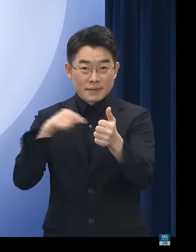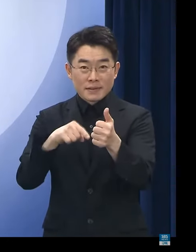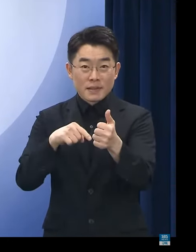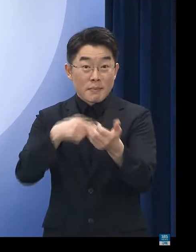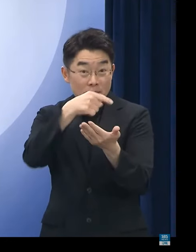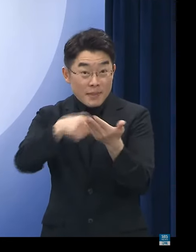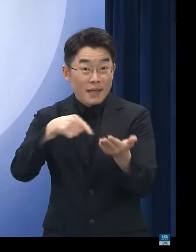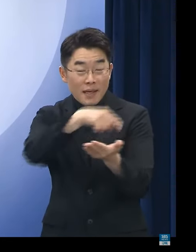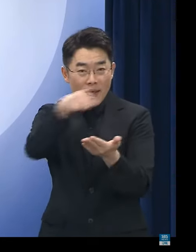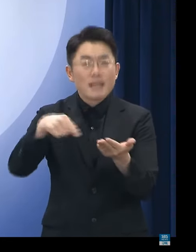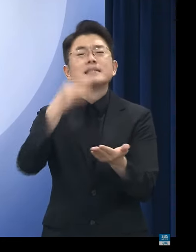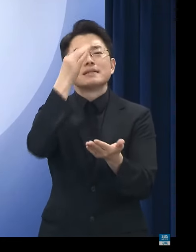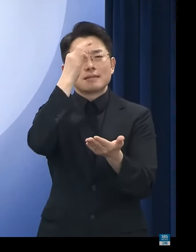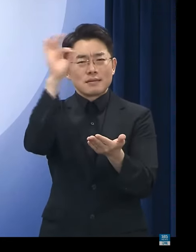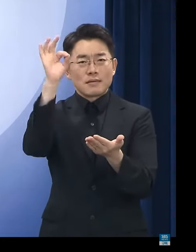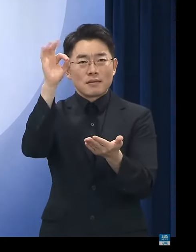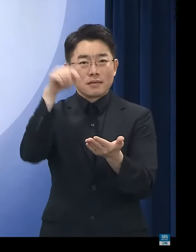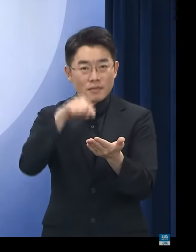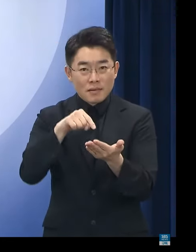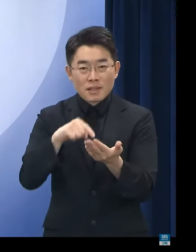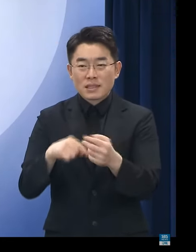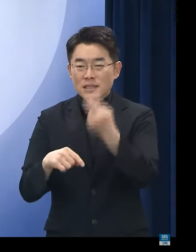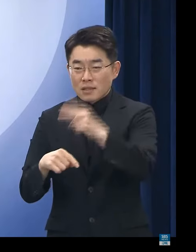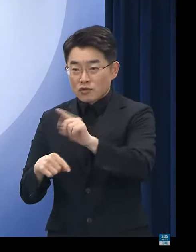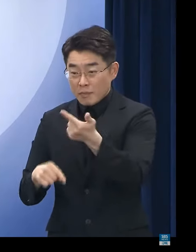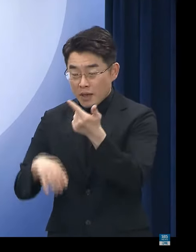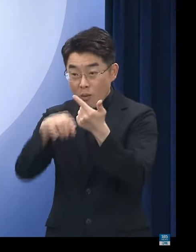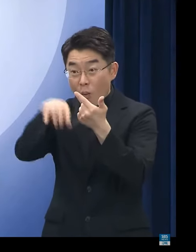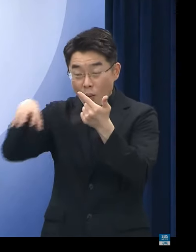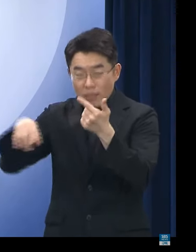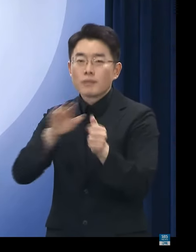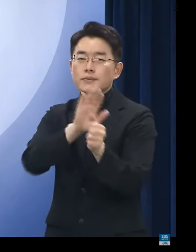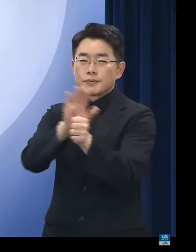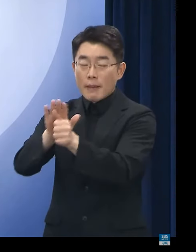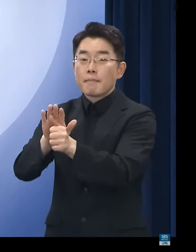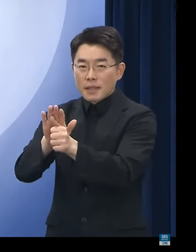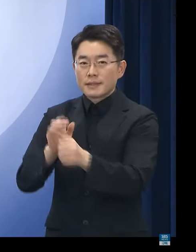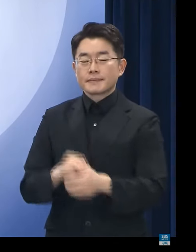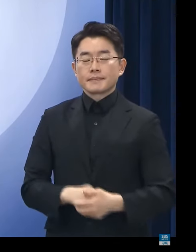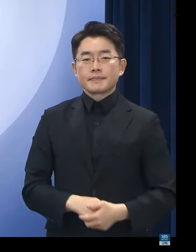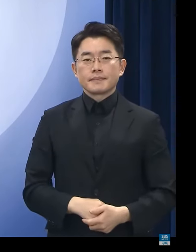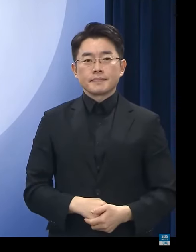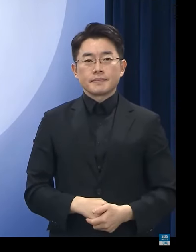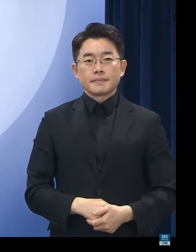결정되었고 2,600여 건의 지원이 이루어졌습니다.